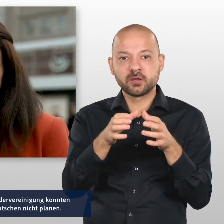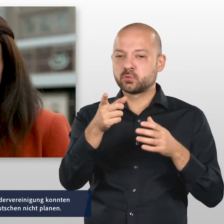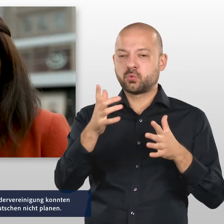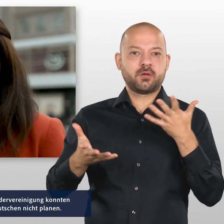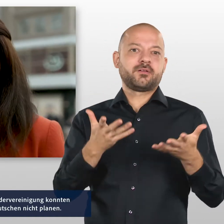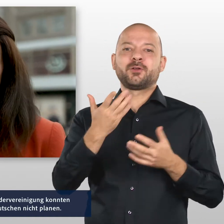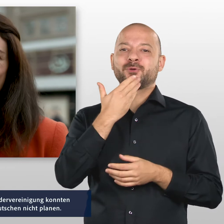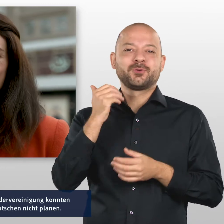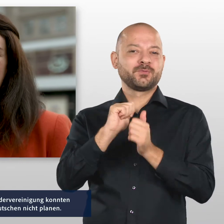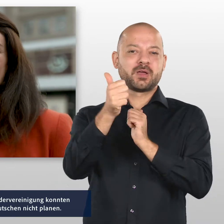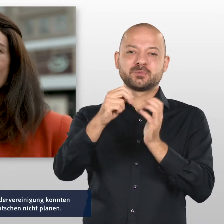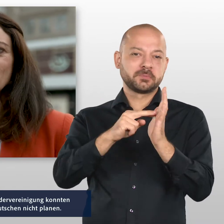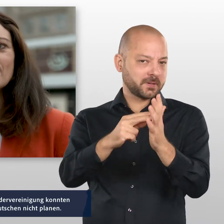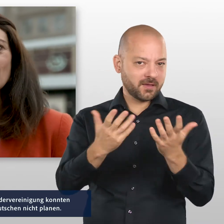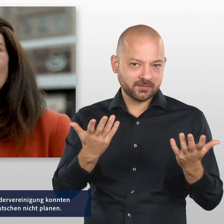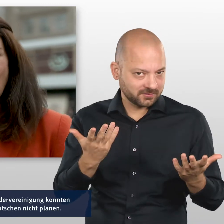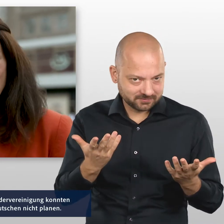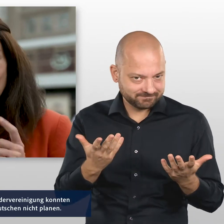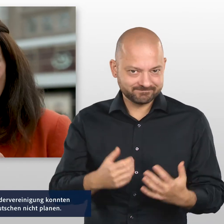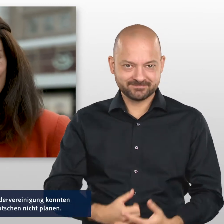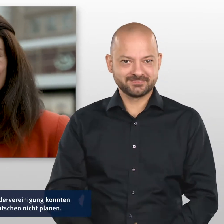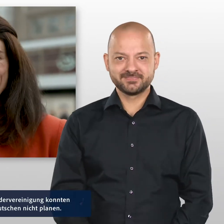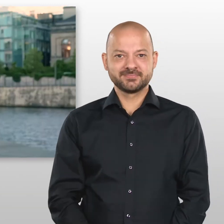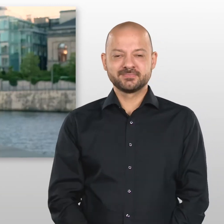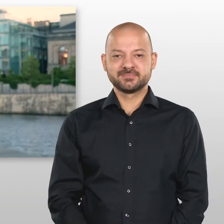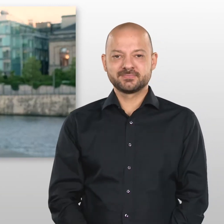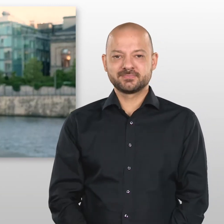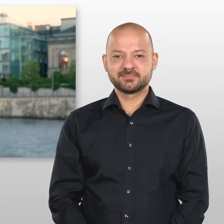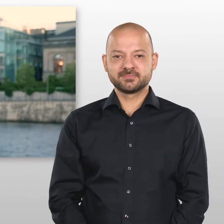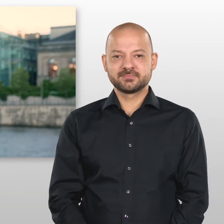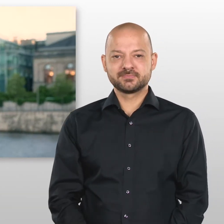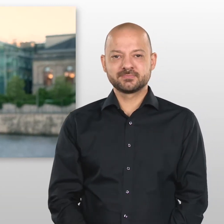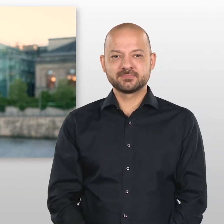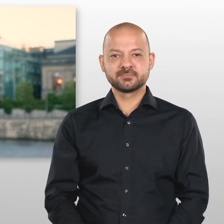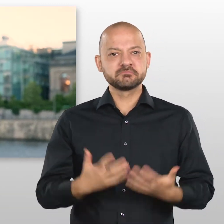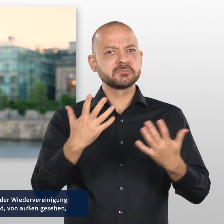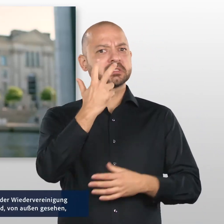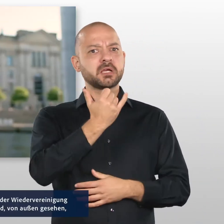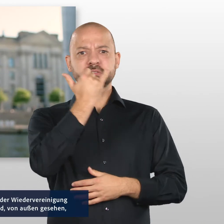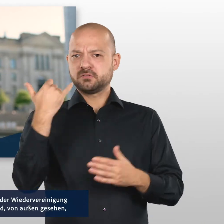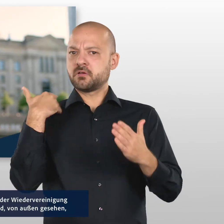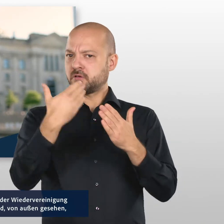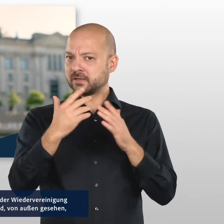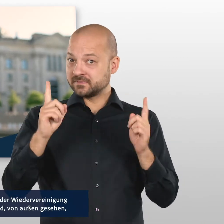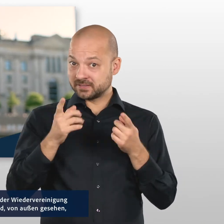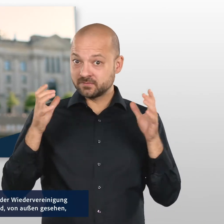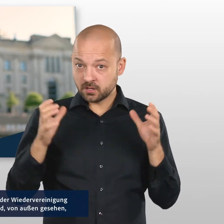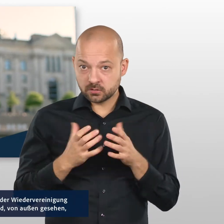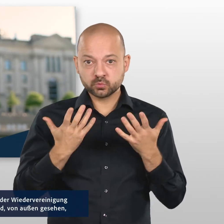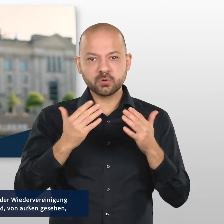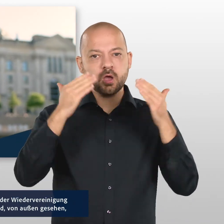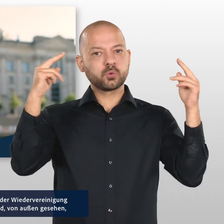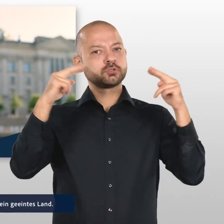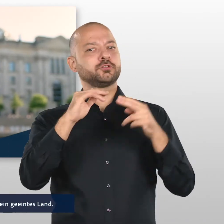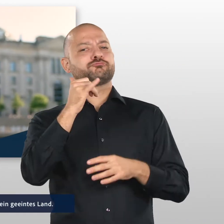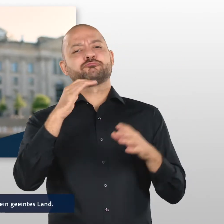Wiedervereinigung, diese könnten auch die Deutschen nicht planen. 30 Jahre nach der Wiedervereinigung ist Deutschland